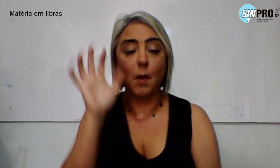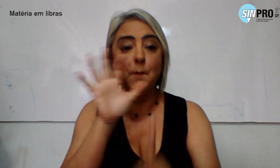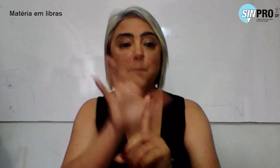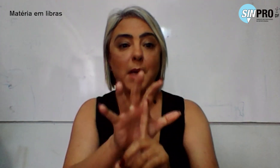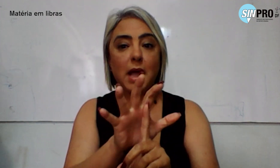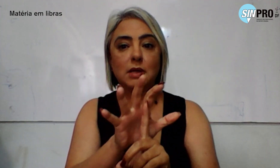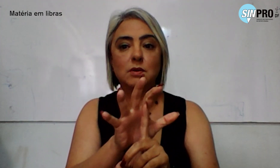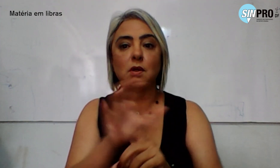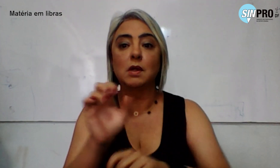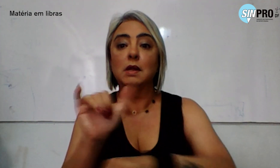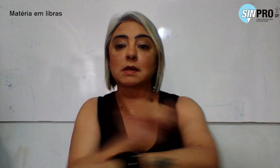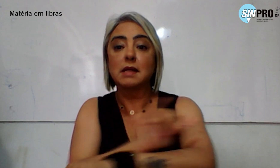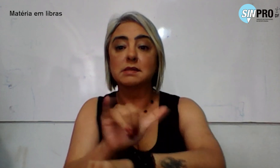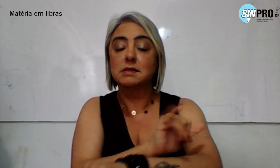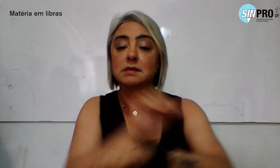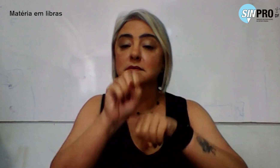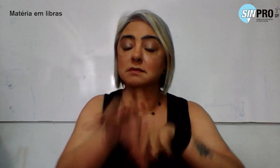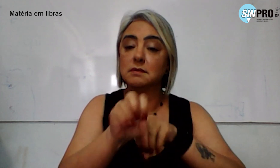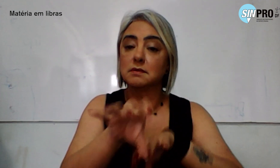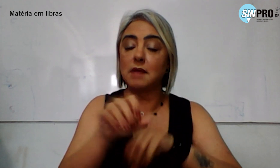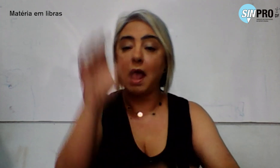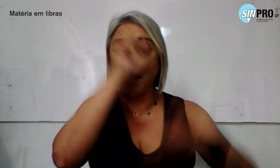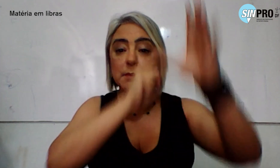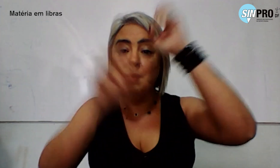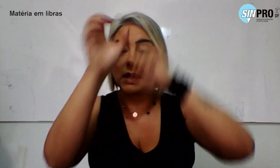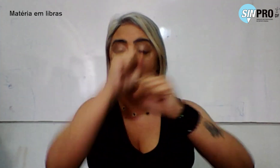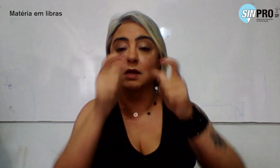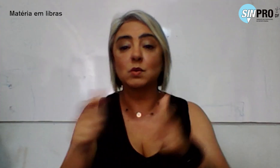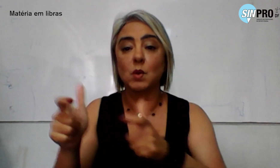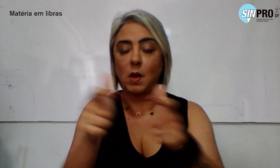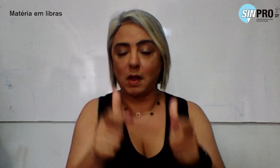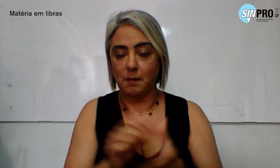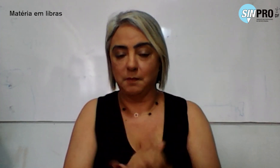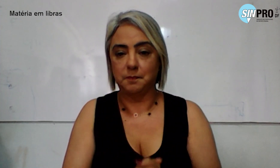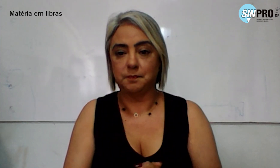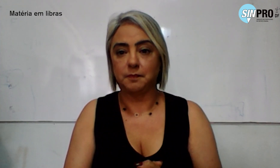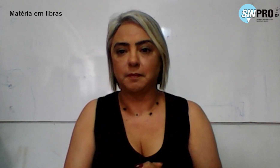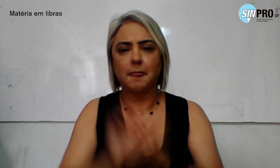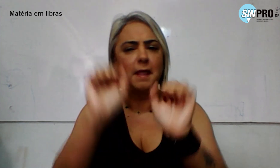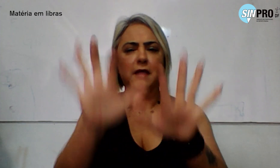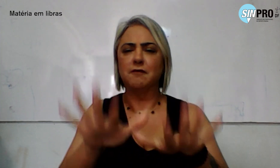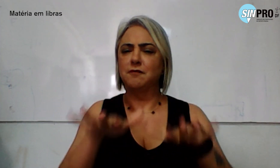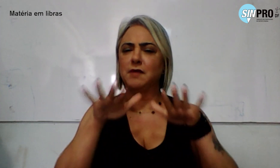nas estratégias de ensino e aprendizagem locais. Eventos e debates